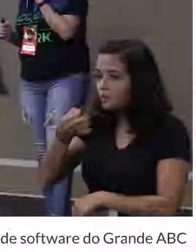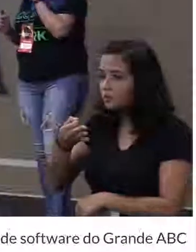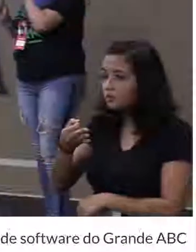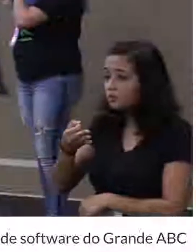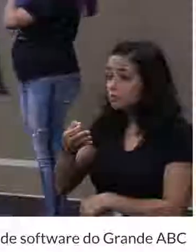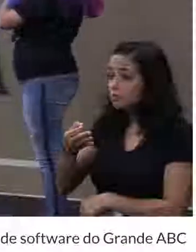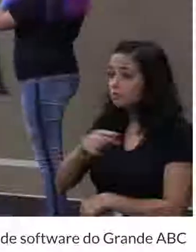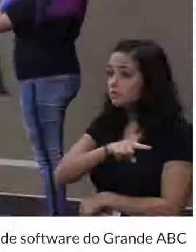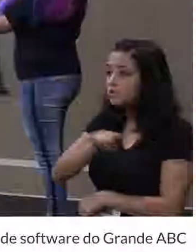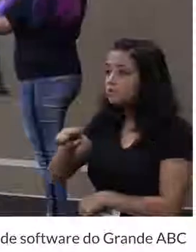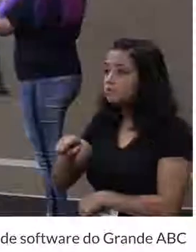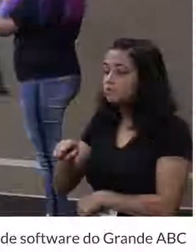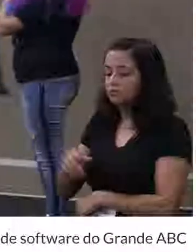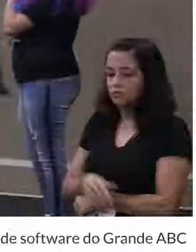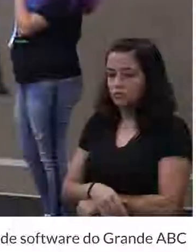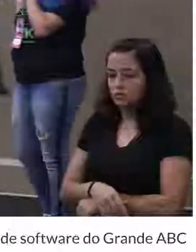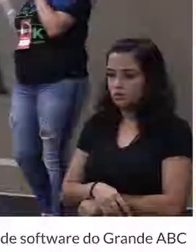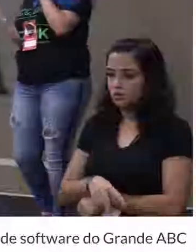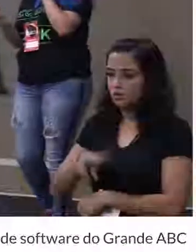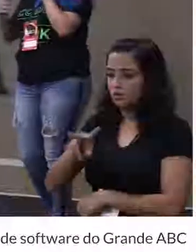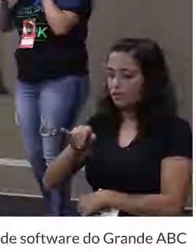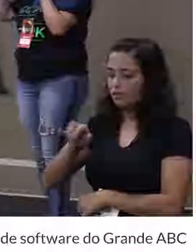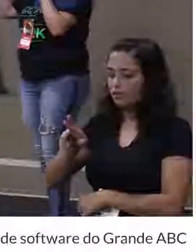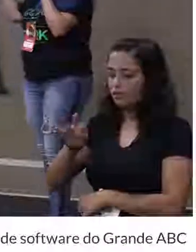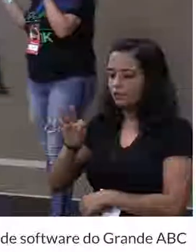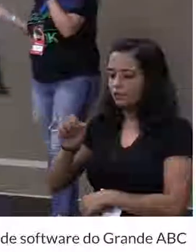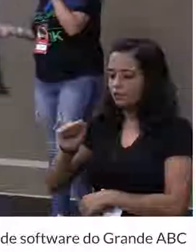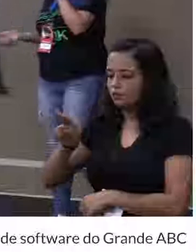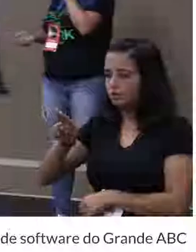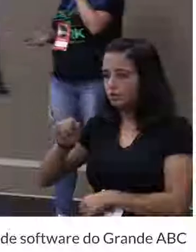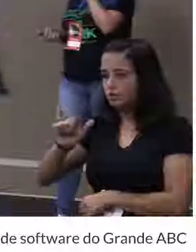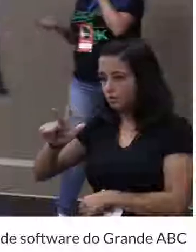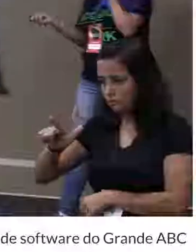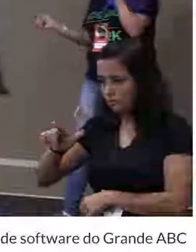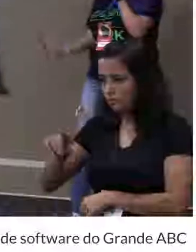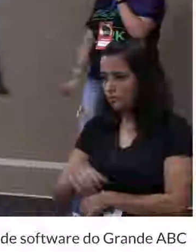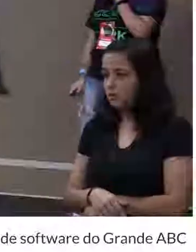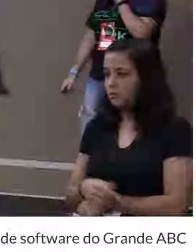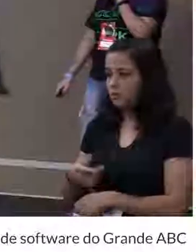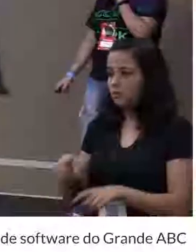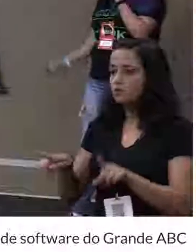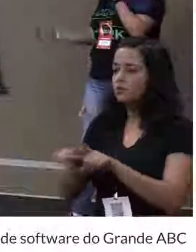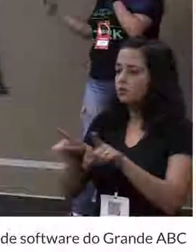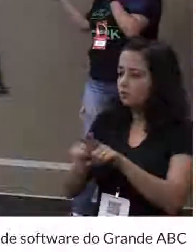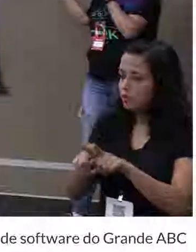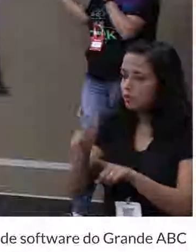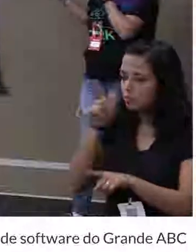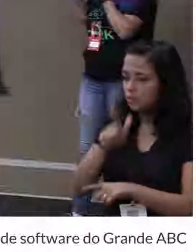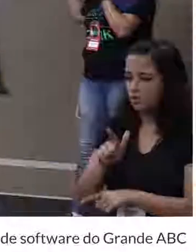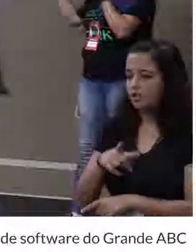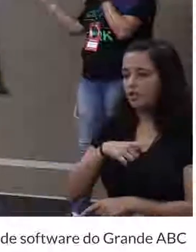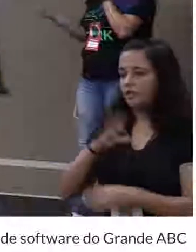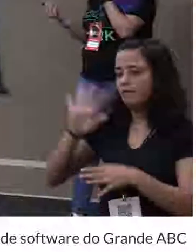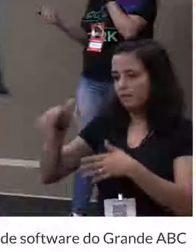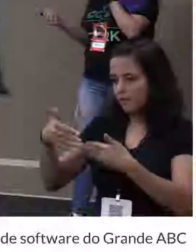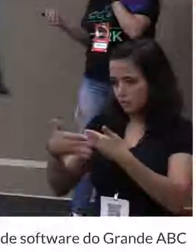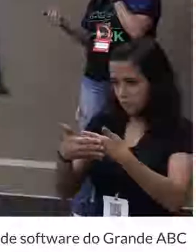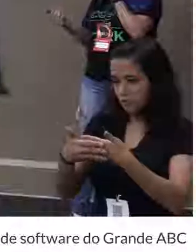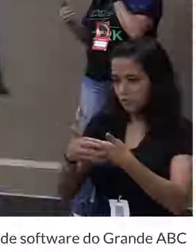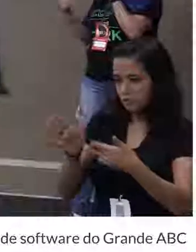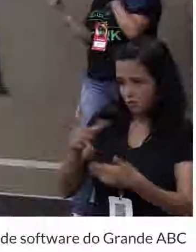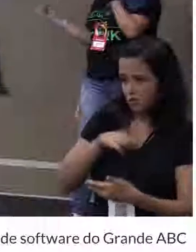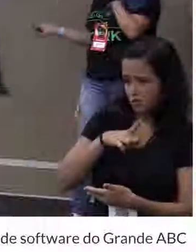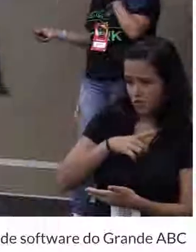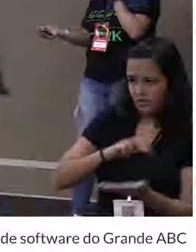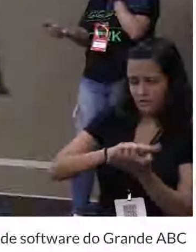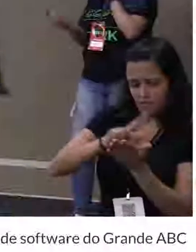levar para o Virtual DOM, por exemplo, ou coisas do tipo ser nativo também? Porque tem vários frameworks que estão resolvendo isso para a gente,